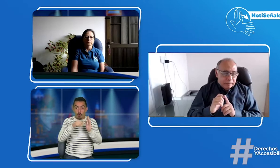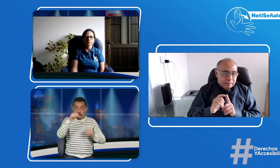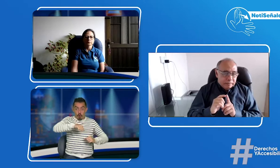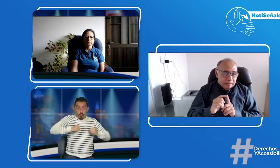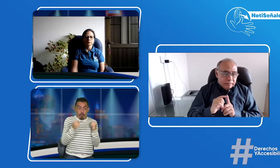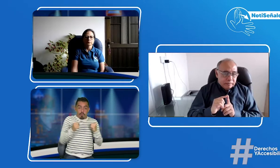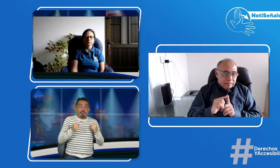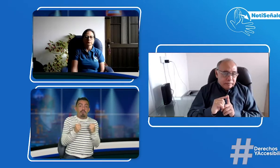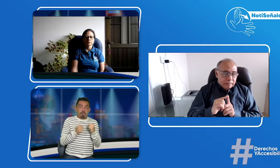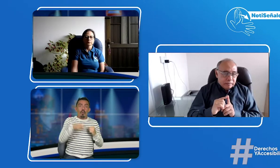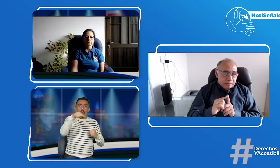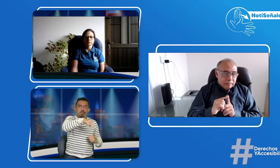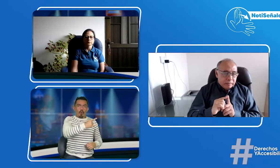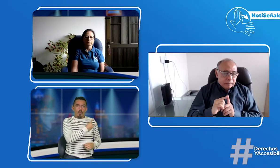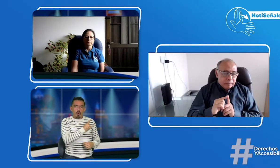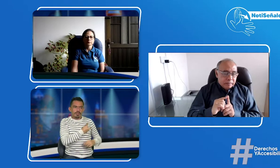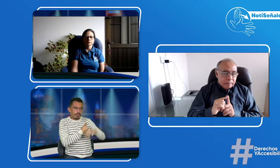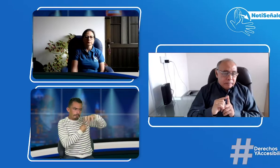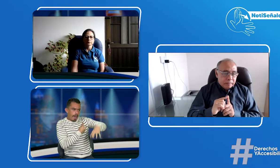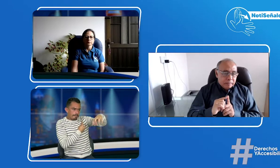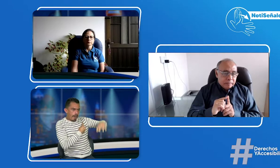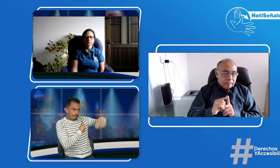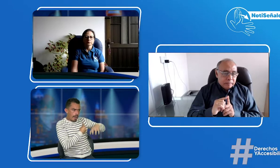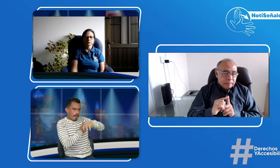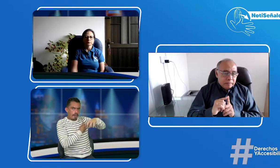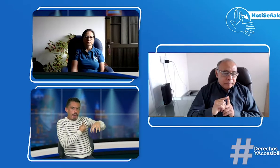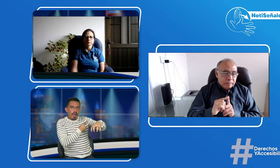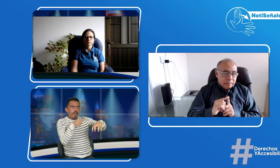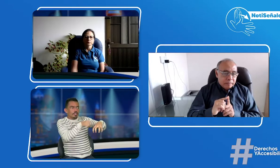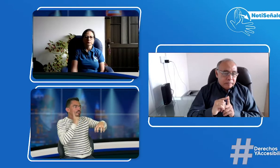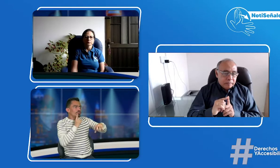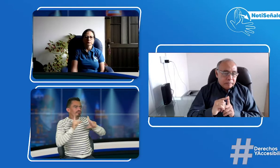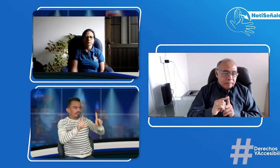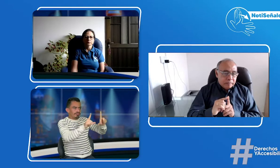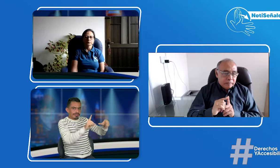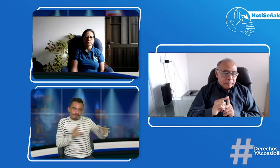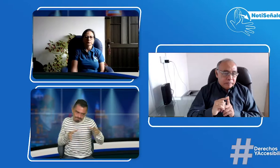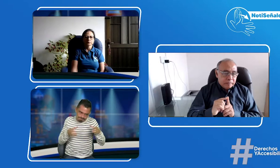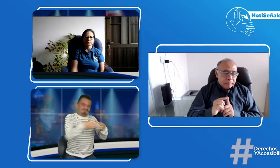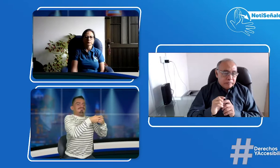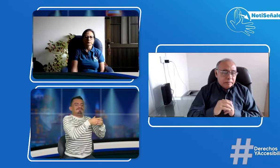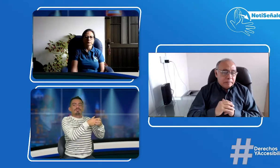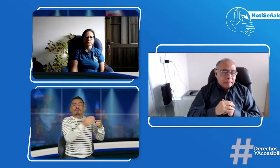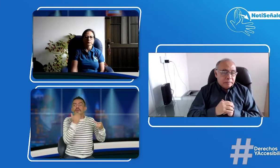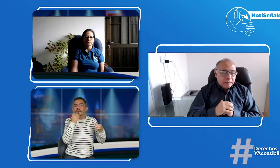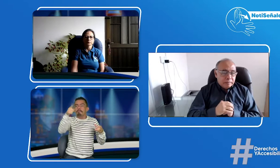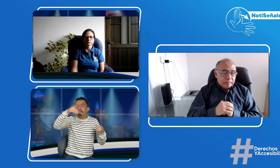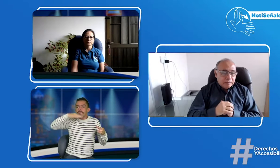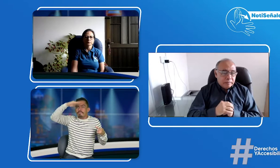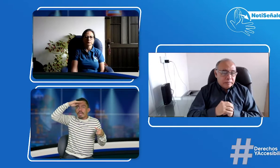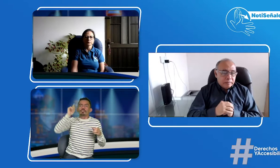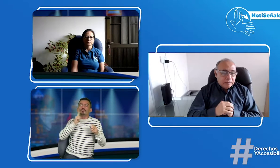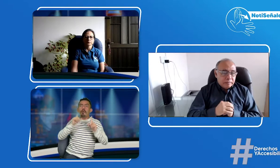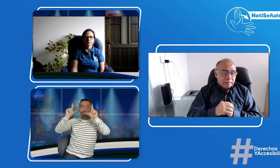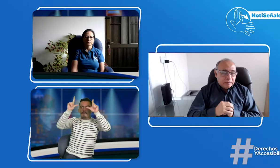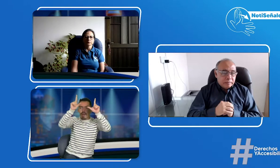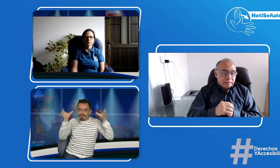importante es que, bueno, en Bogotá hay unas diferentes universidades en las cuales los gentes se siguen graduando y por eso dejamos de tener,